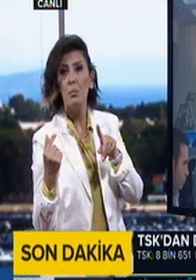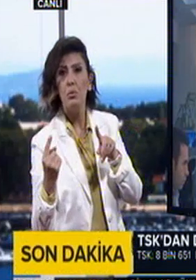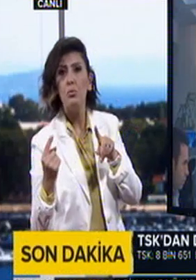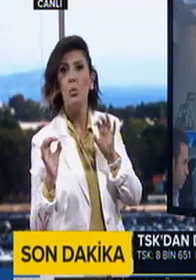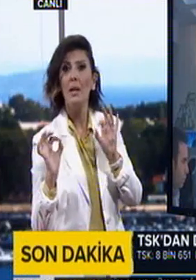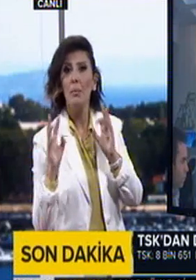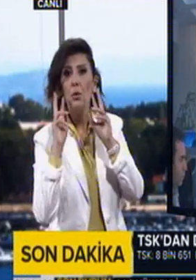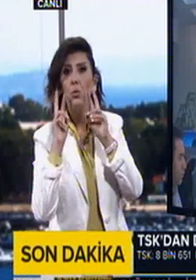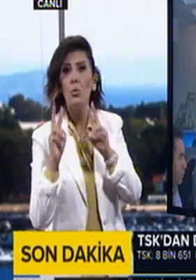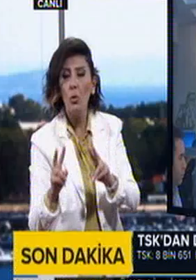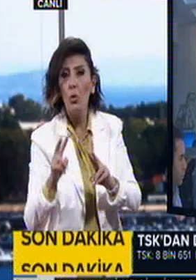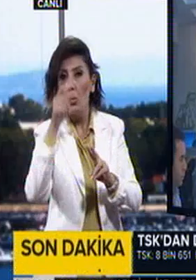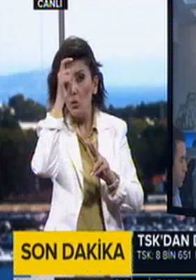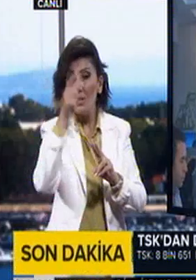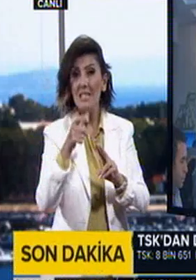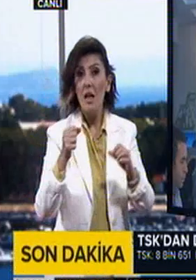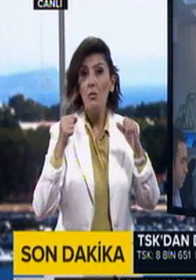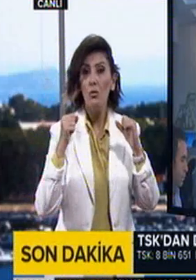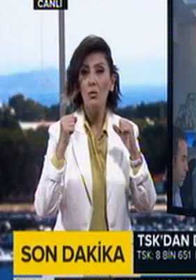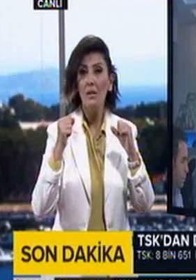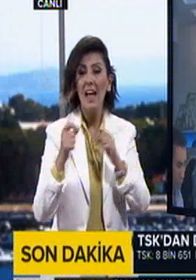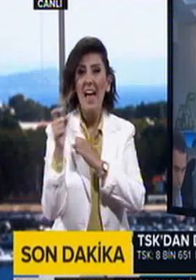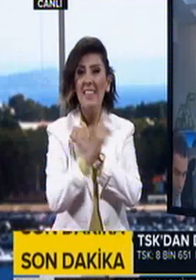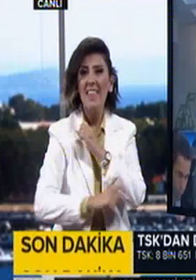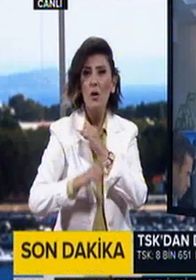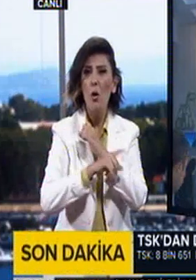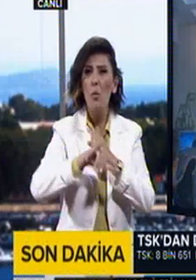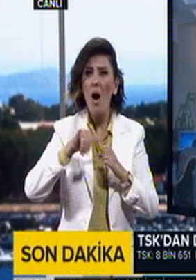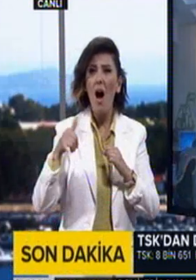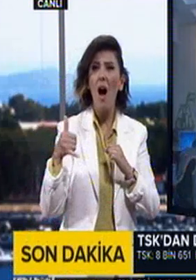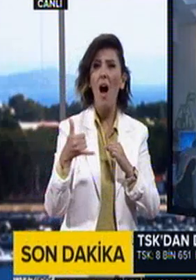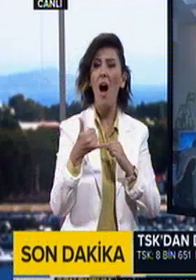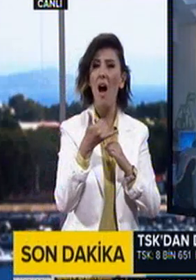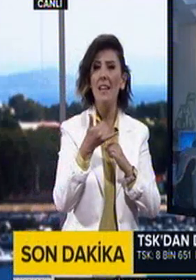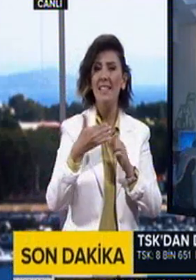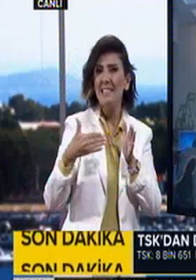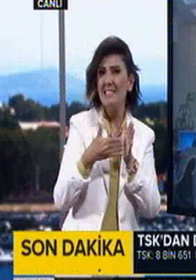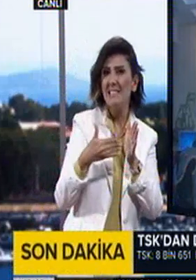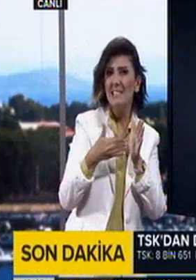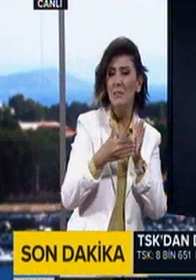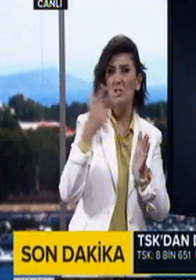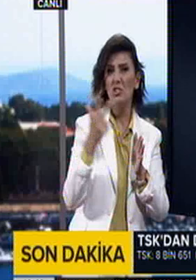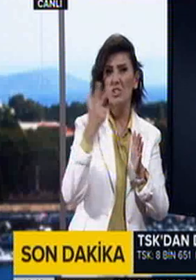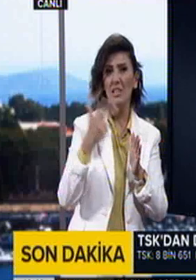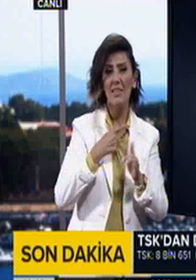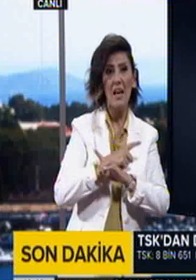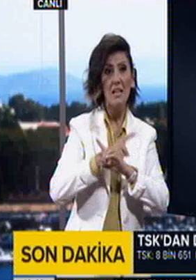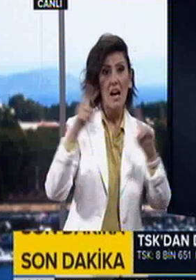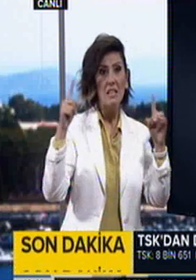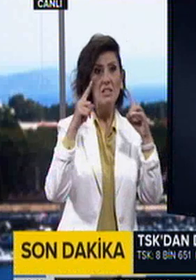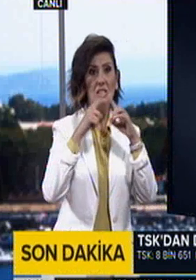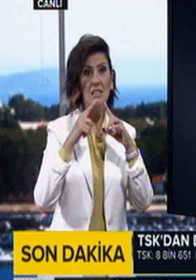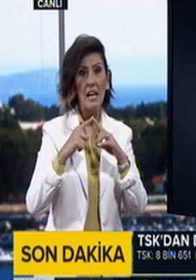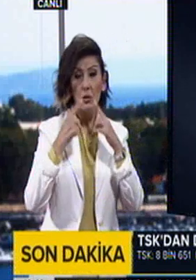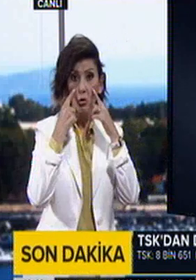dolayısıyla Türk Silahlı Kuvvetleri'nin kahır ekseriyetinin bu hain girişime şiddetle karşı çıktığı zaten sayılar üzerinden de